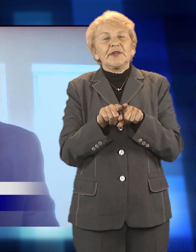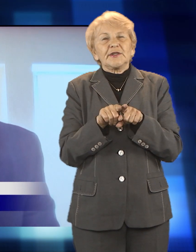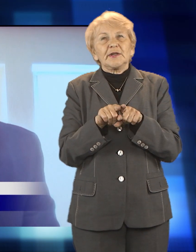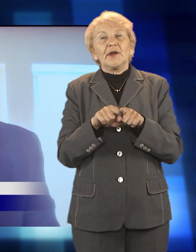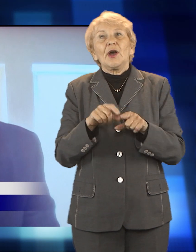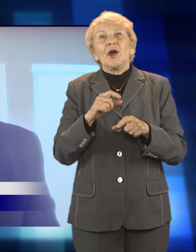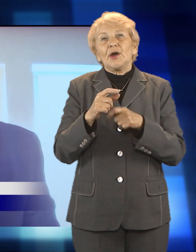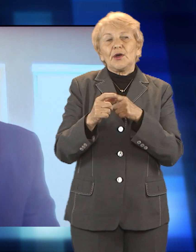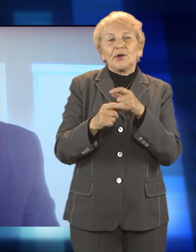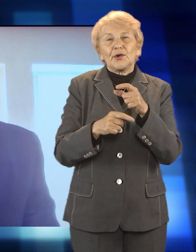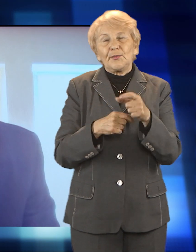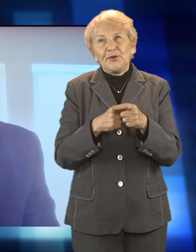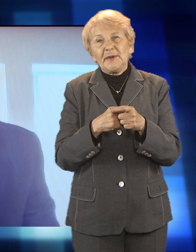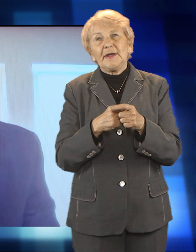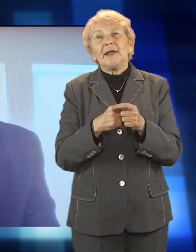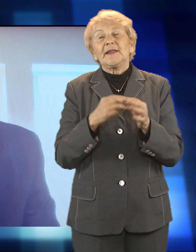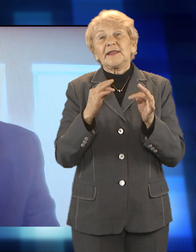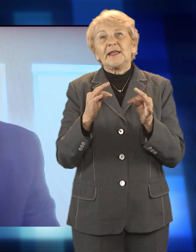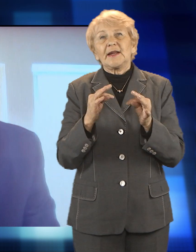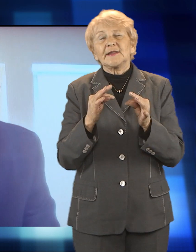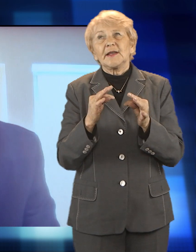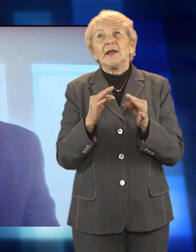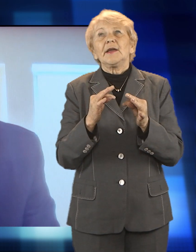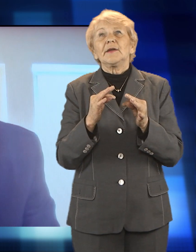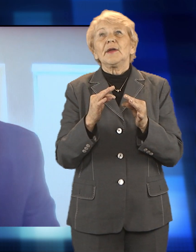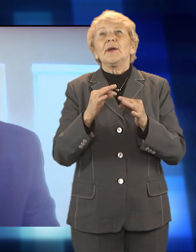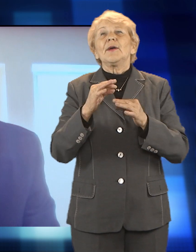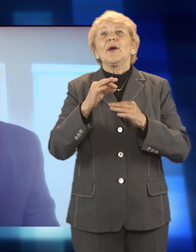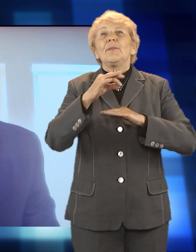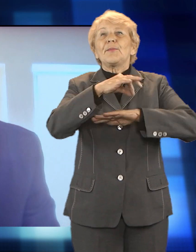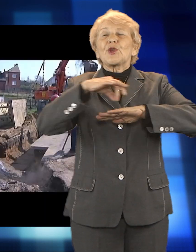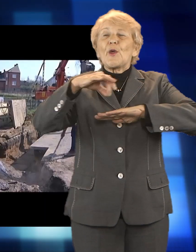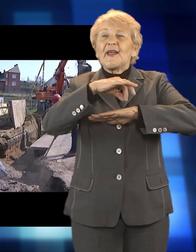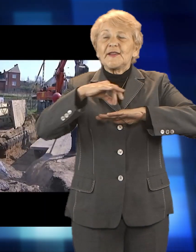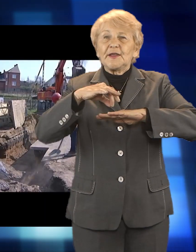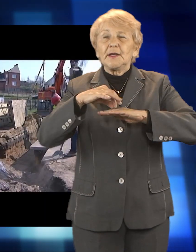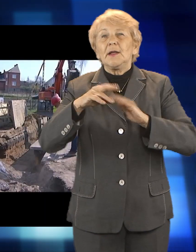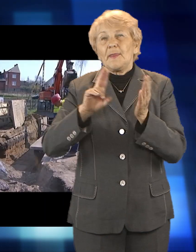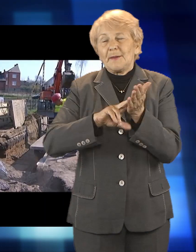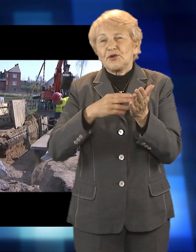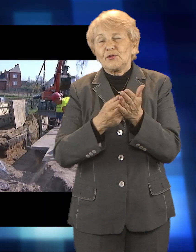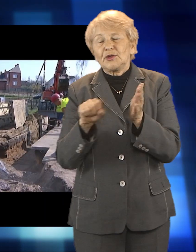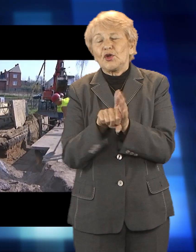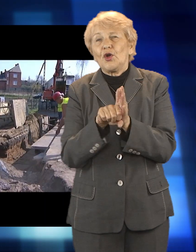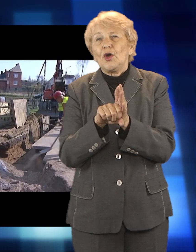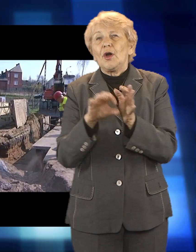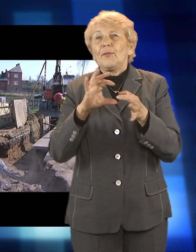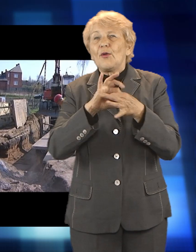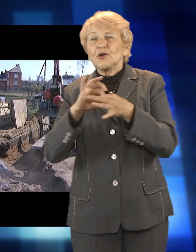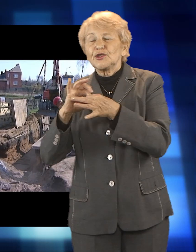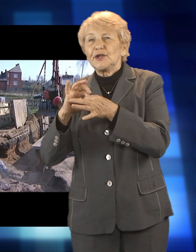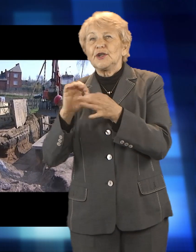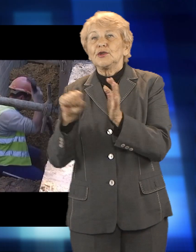Są to usługi od wykonywania projektów np. przyłączy wodno-kanalizacyjnych po prace już